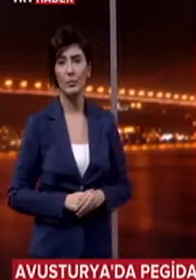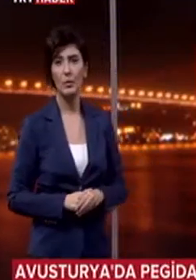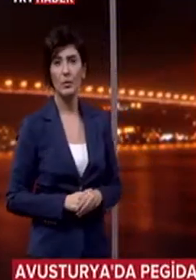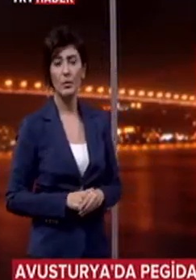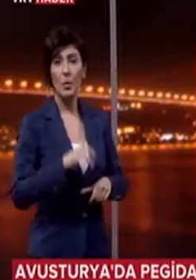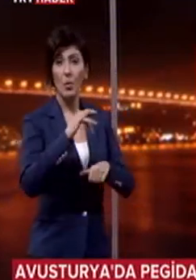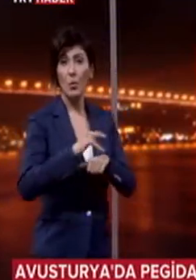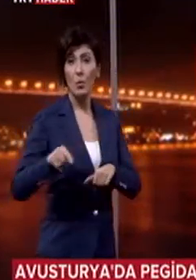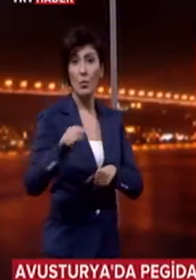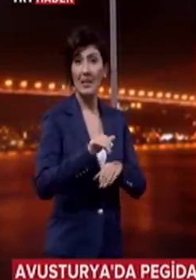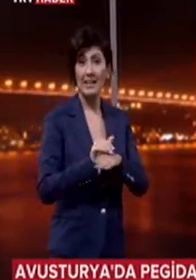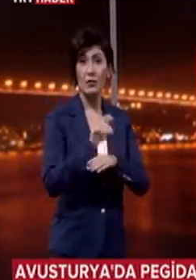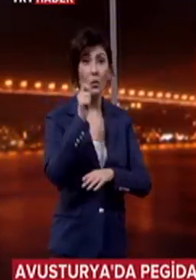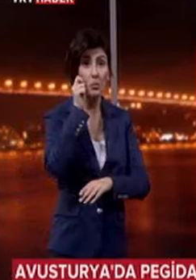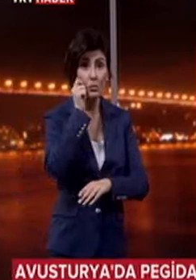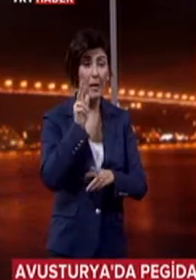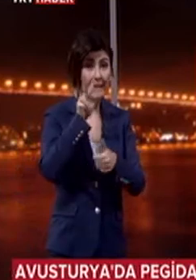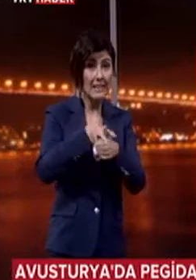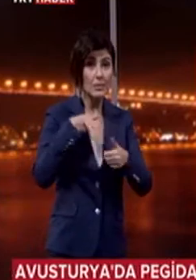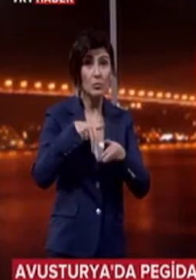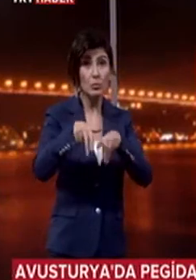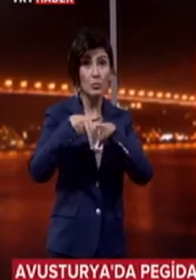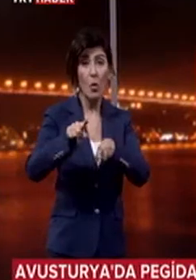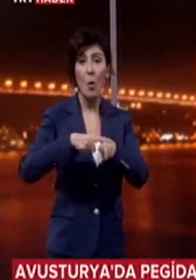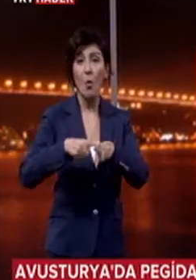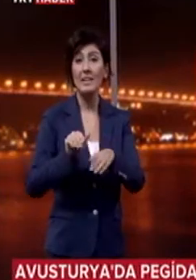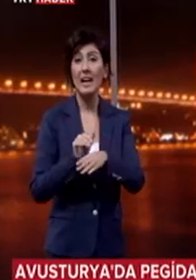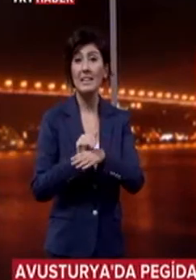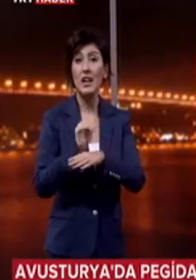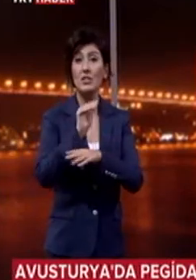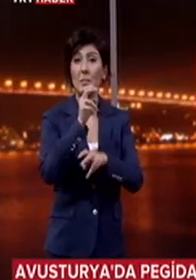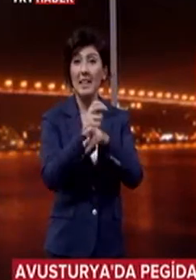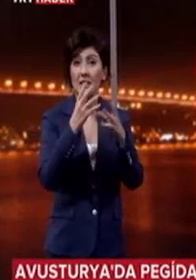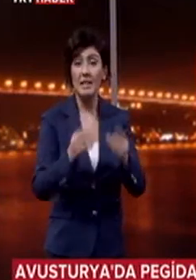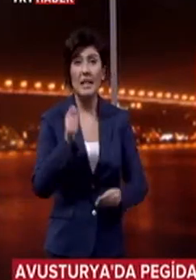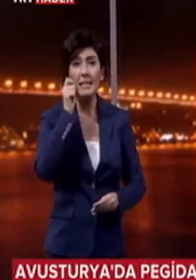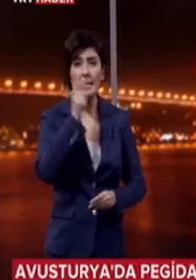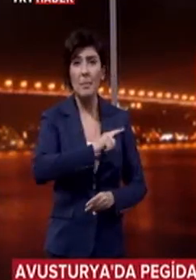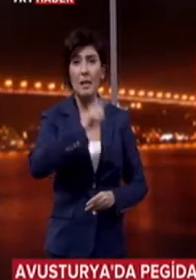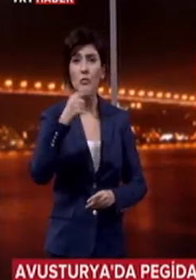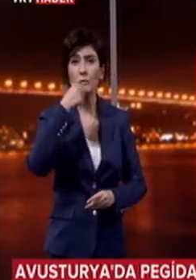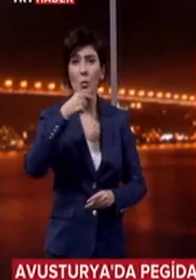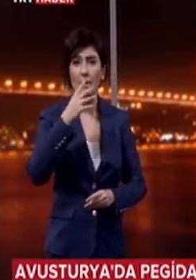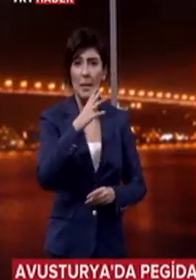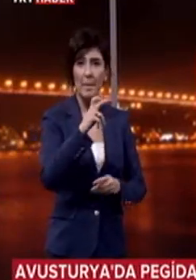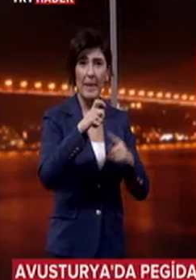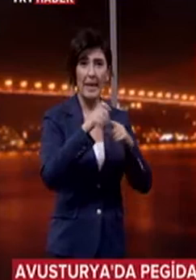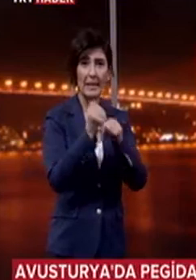Ülkede yaşayan Müslümanların da katıldığı yürüyüşte ortak yaşamı tehdit eden İslam karşıtı söylemleri sahip Pegida hareketi protesto edildi.